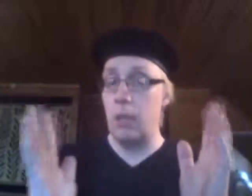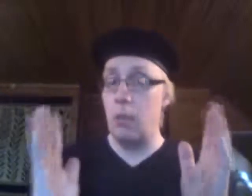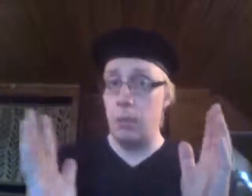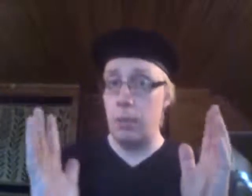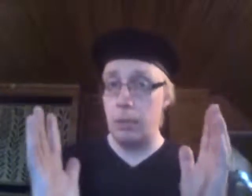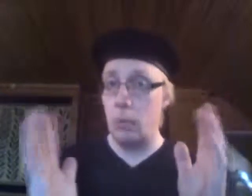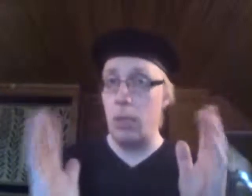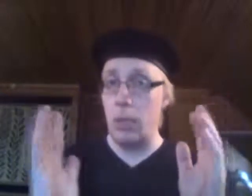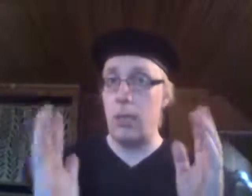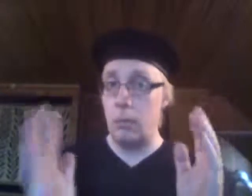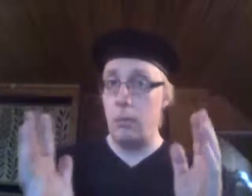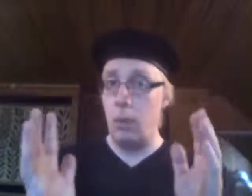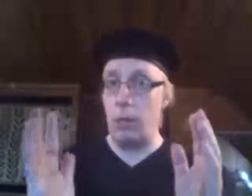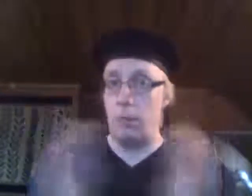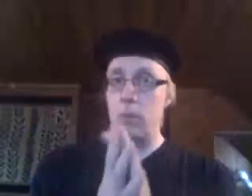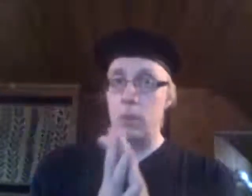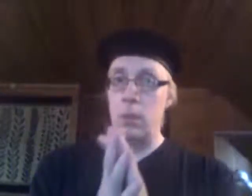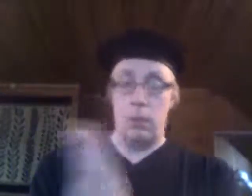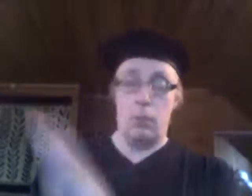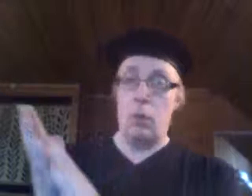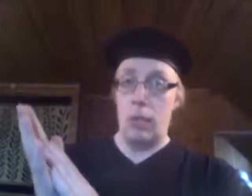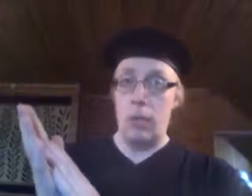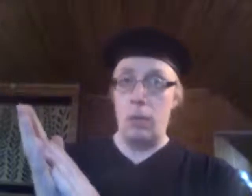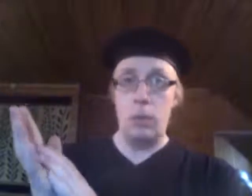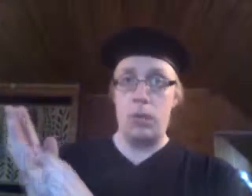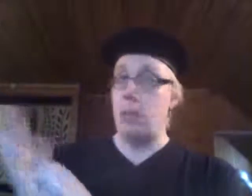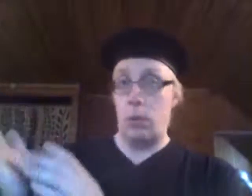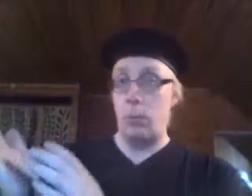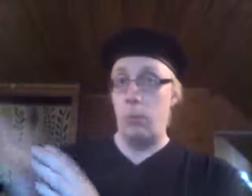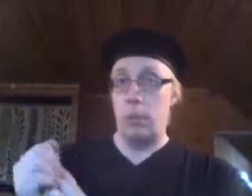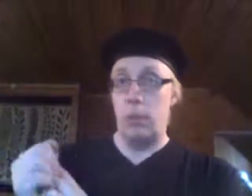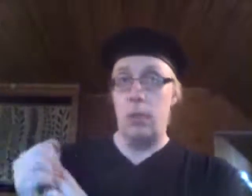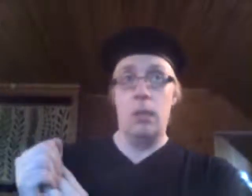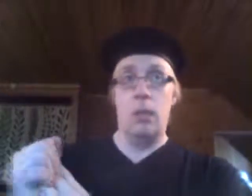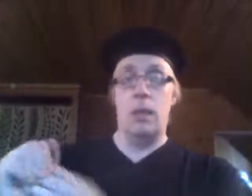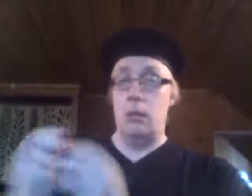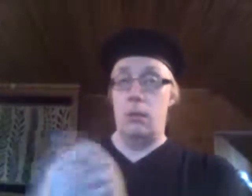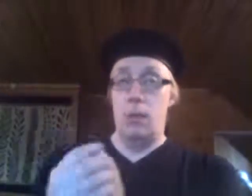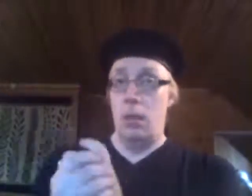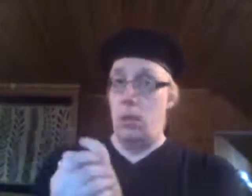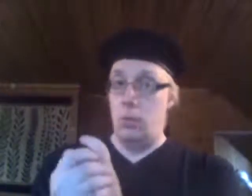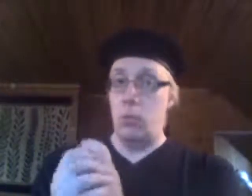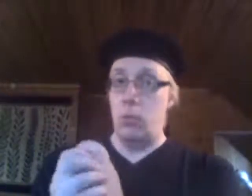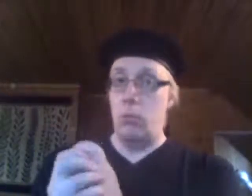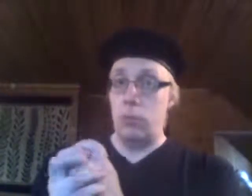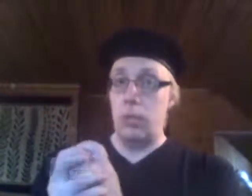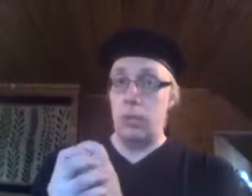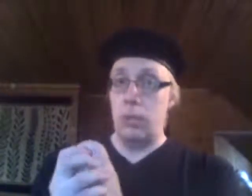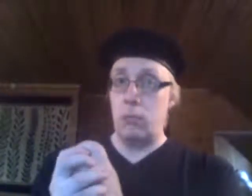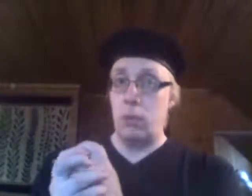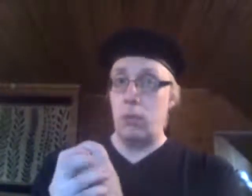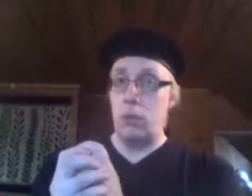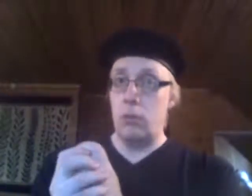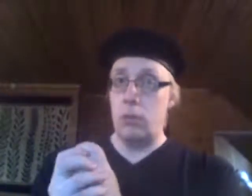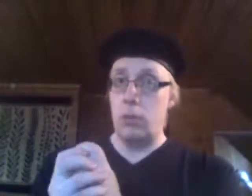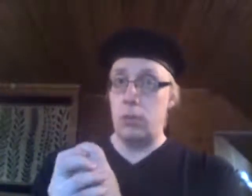eurooppalaiset tukea kaiken puolen. Samoin kaikkia muita, niin kuin Libyossakin. Nyt on uusi diktaattori nousemassa, niin